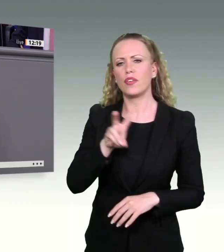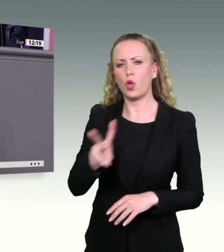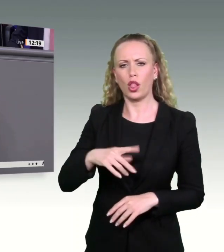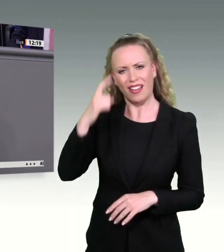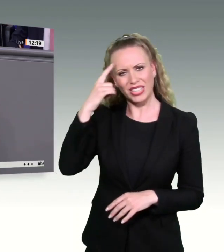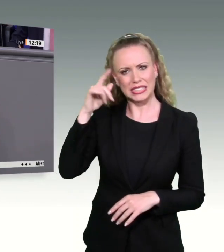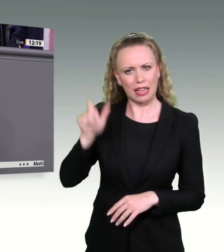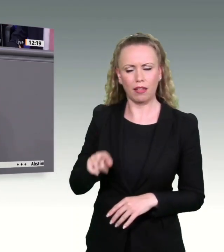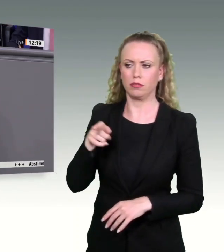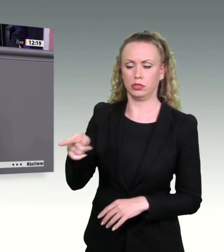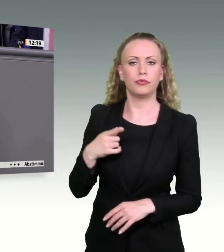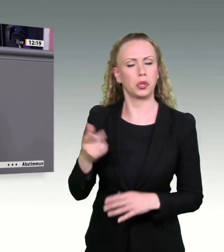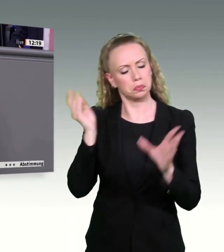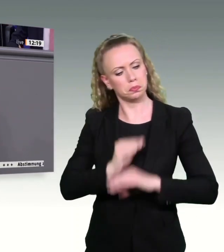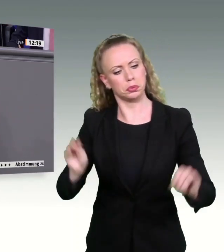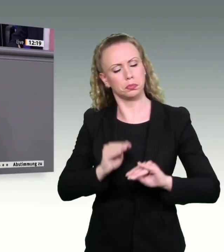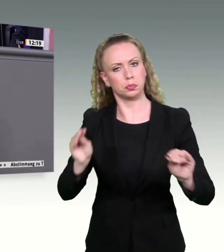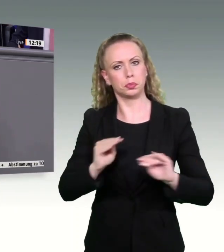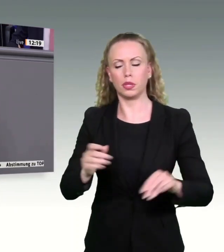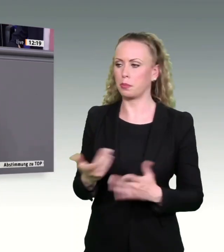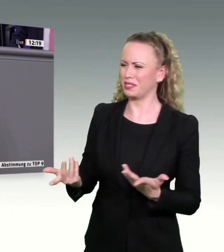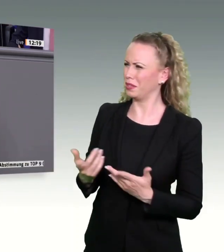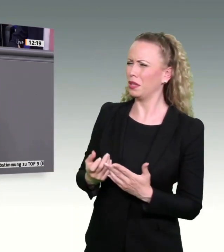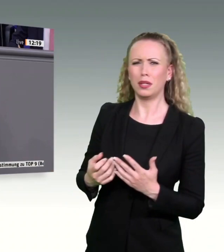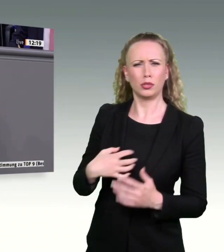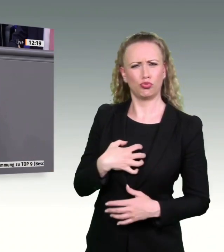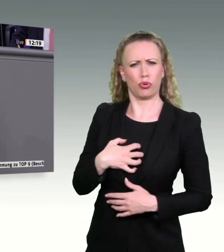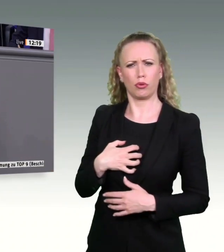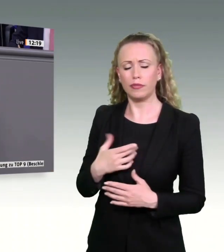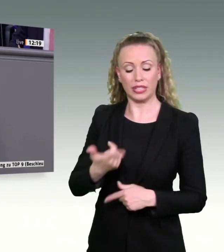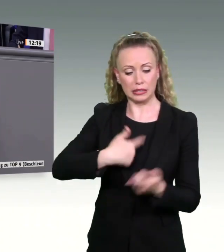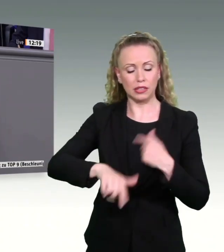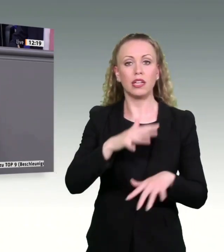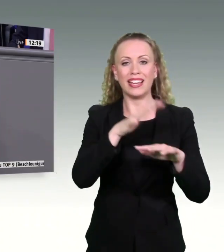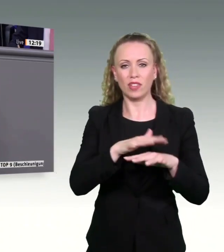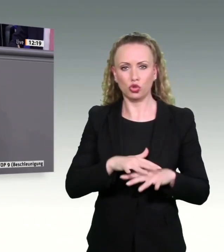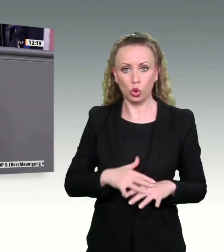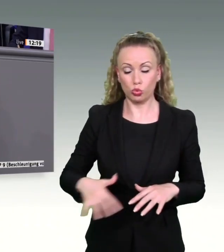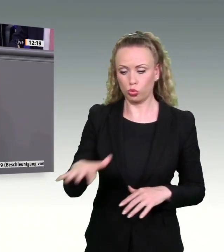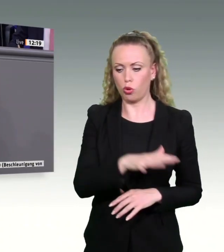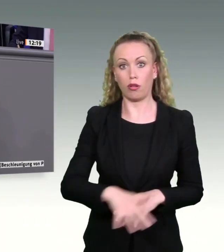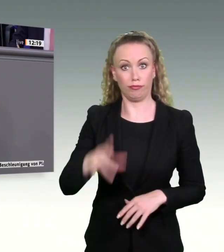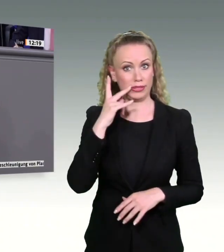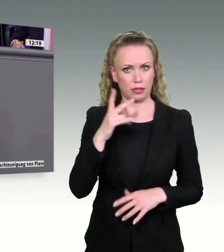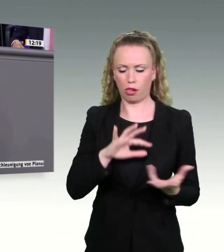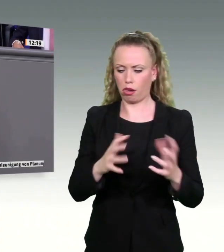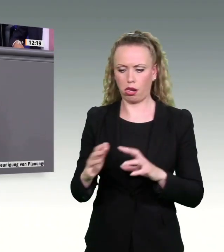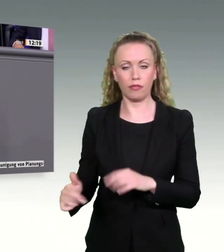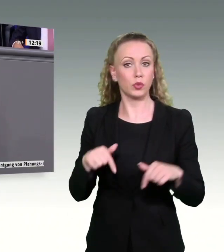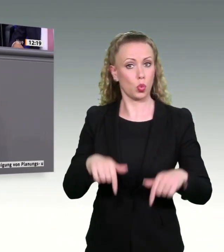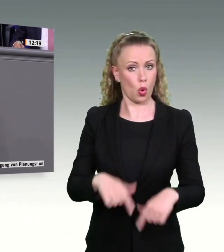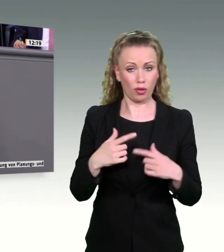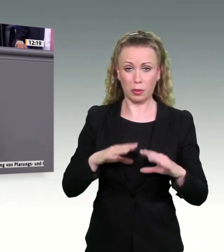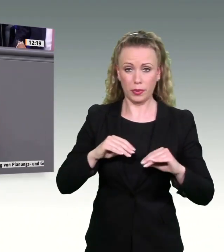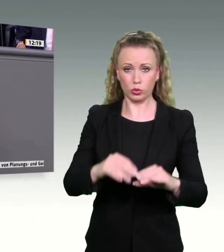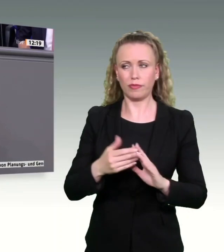erschreckend, wenn man sieht, in welchem Zustand unsere Infrastruktur ist. Die Infrastruktur, die wir heute benutzen, die wurde von unseren Eltern,